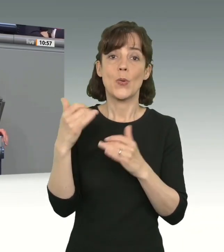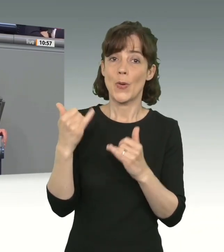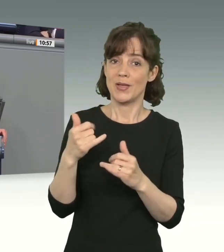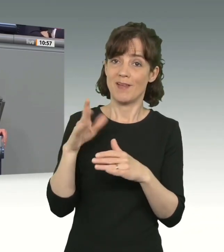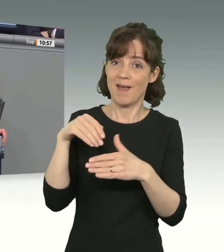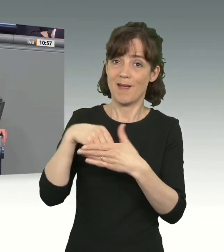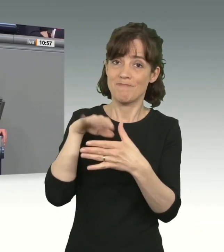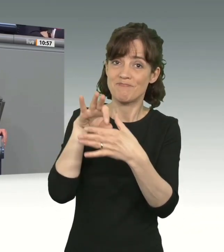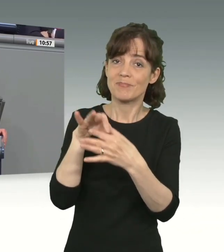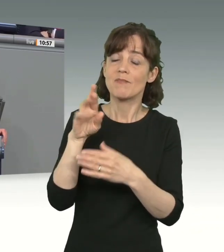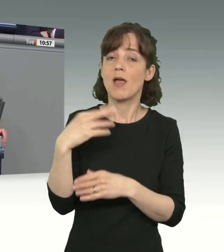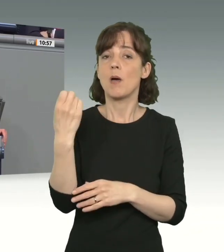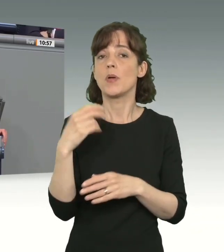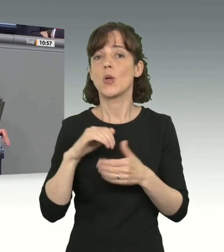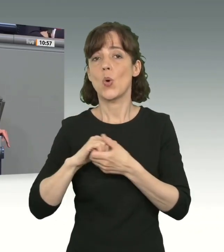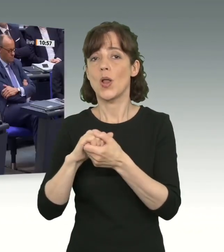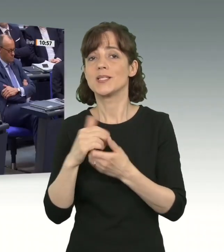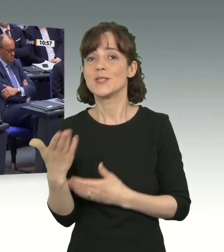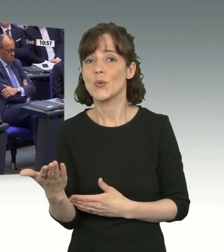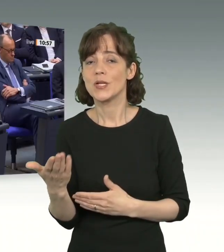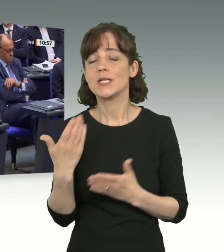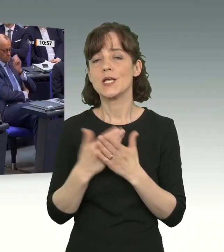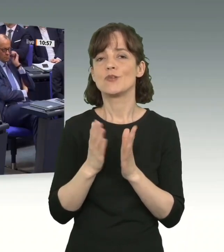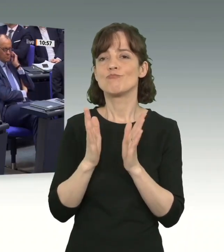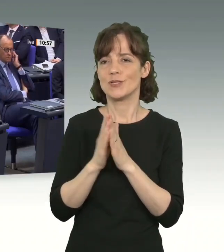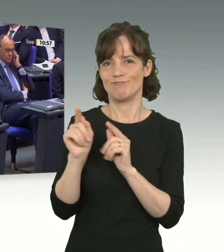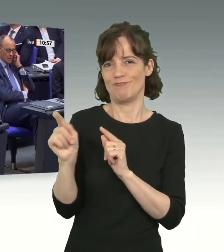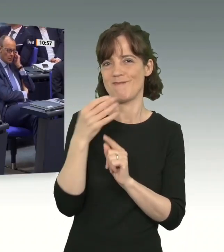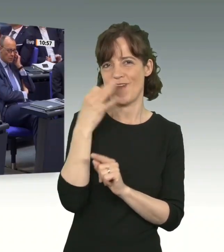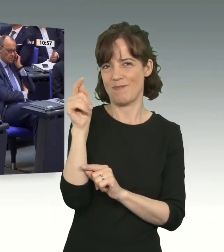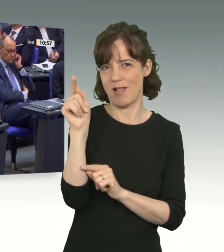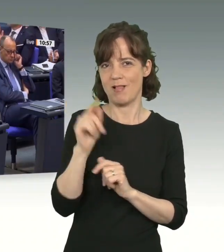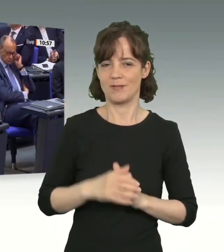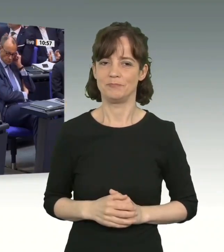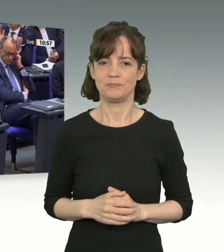Ampelkoalitionen angehören. Insoweit würde ich Sie bitten, da mal nachzuschalten.